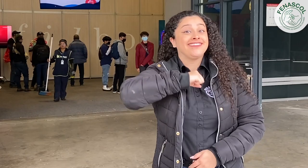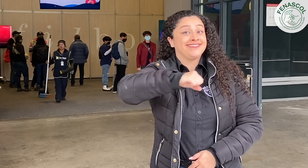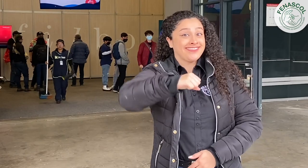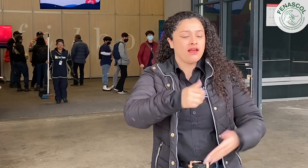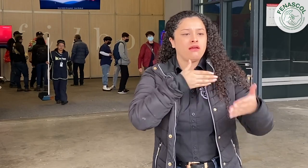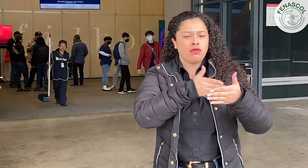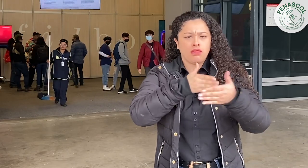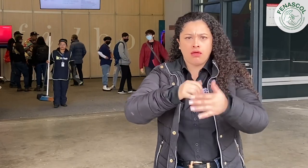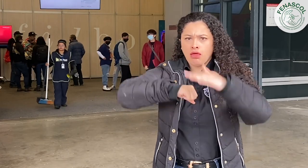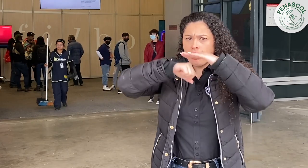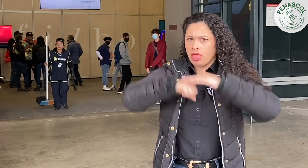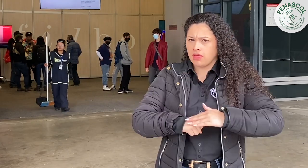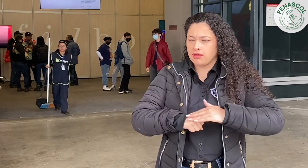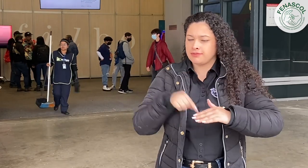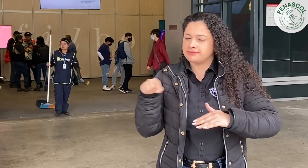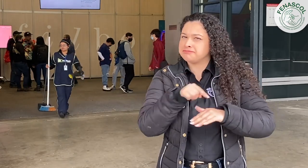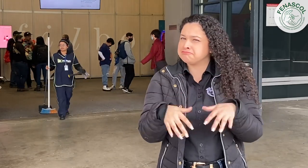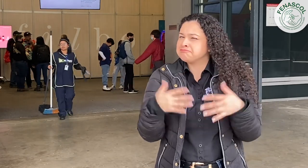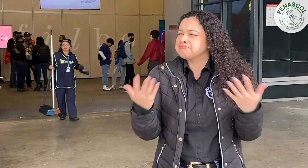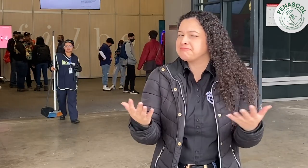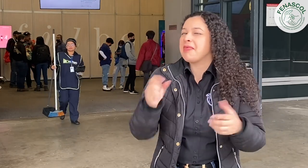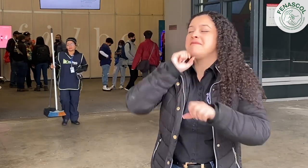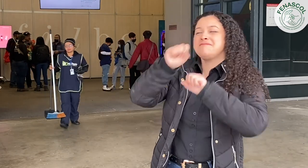no hay derechos? Que nos cuente su opinión.